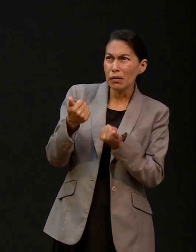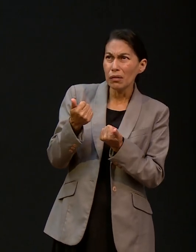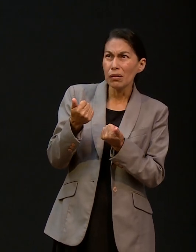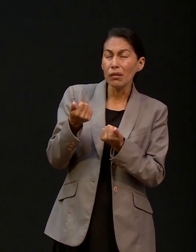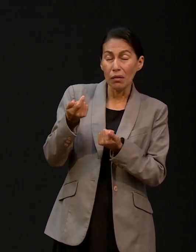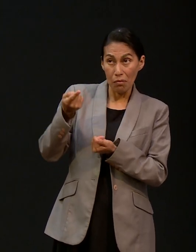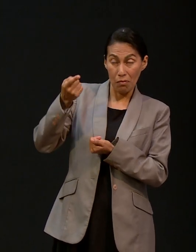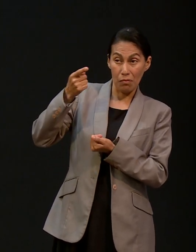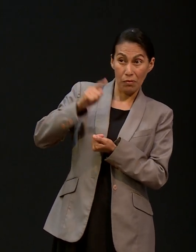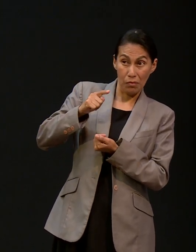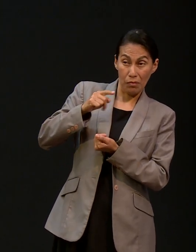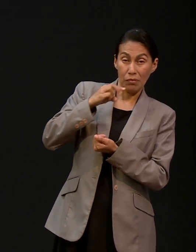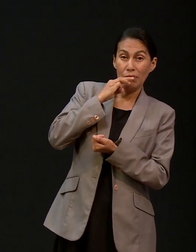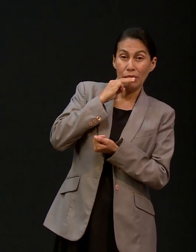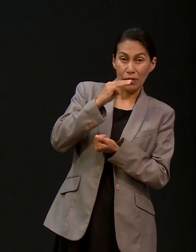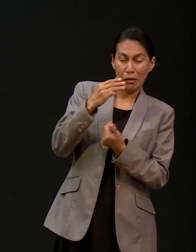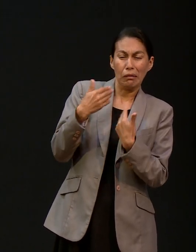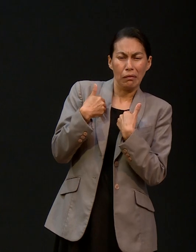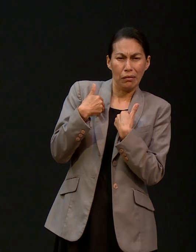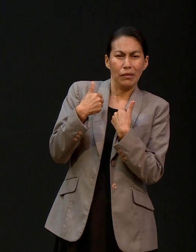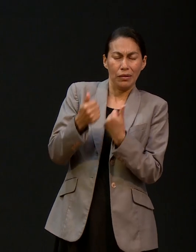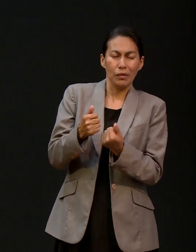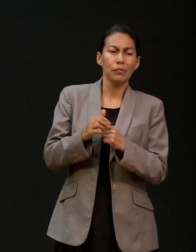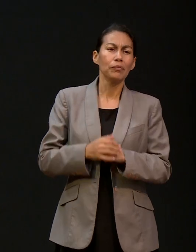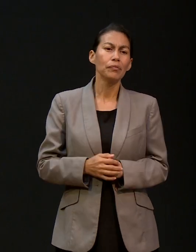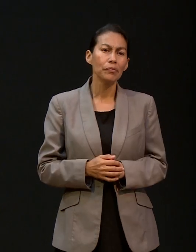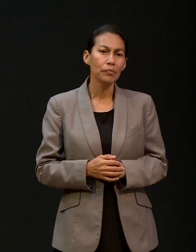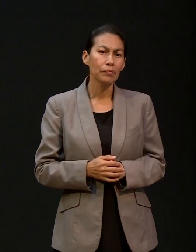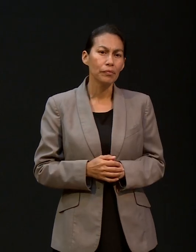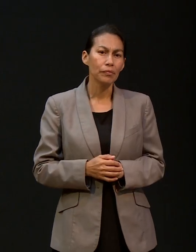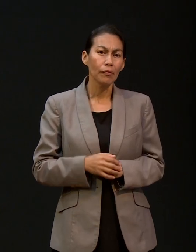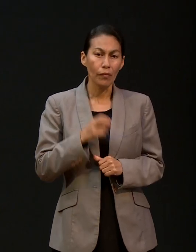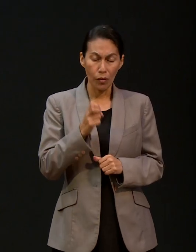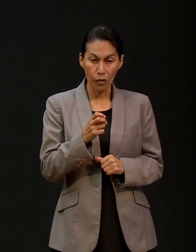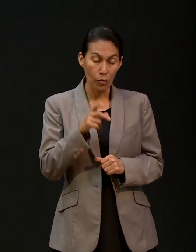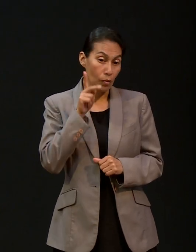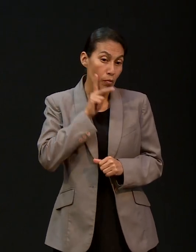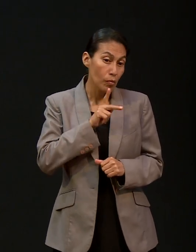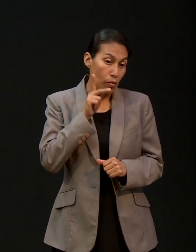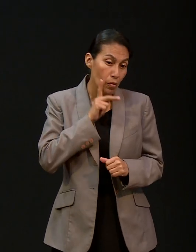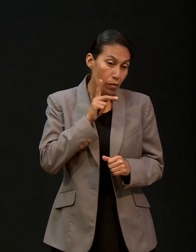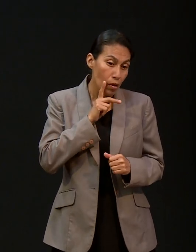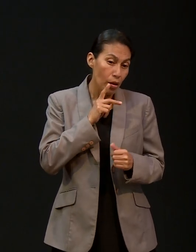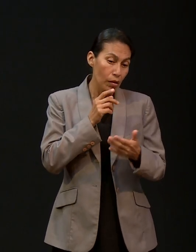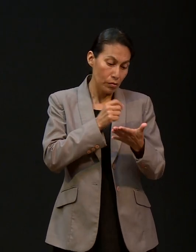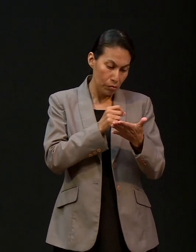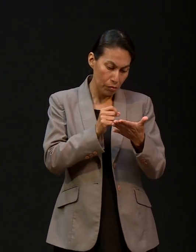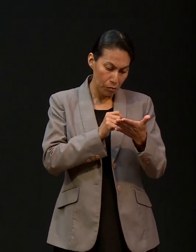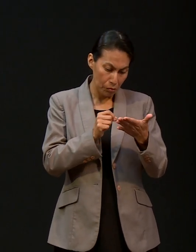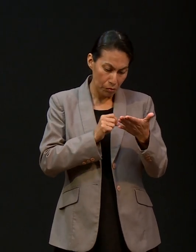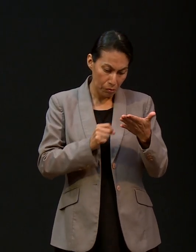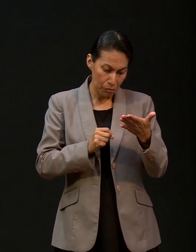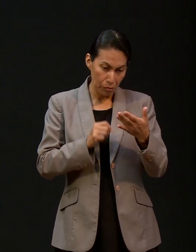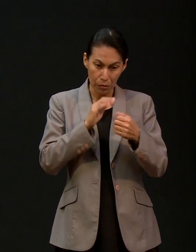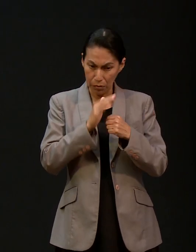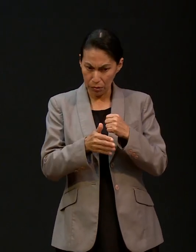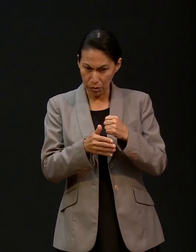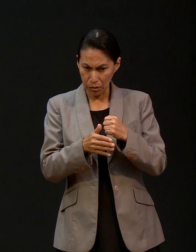y nos manda mensajes. Y así terminamos la prueba, finalmente pasó un tiempo, no fue